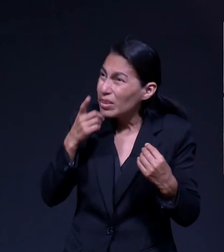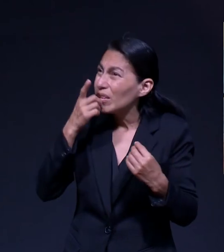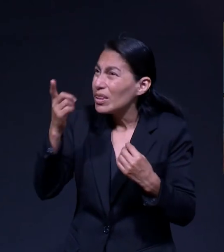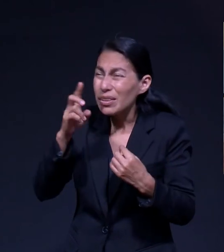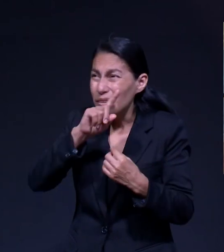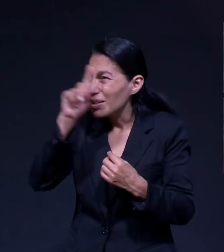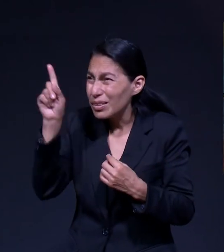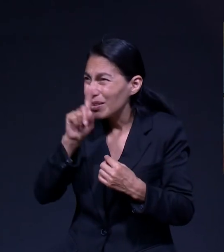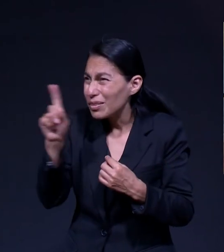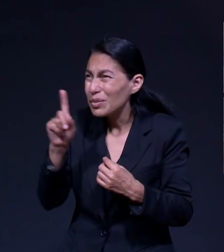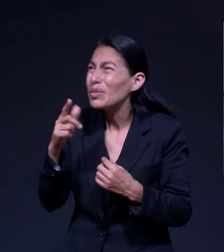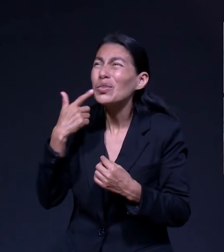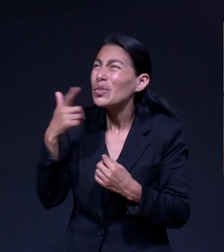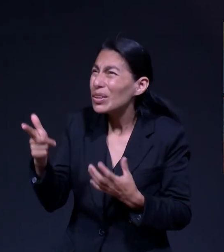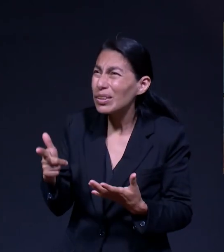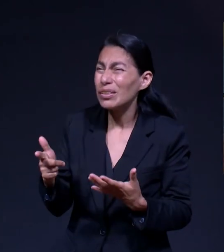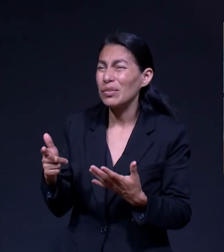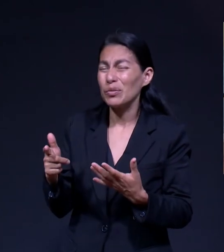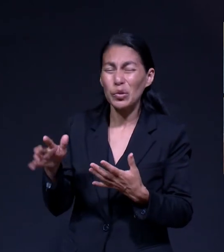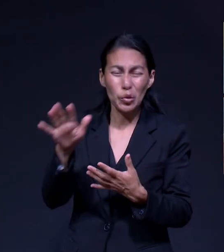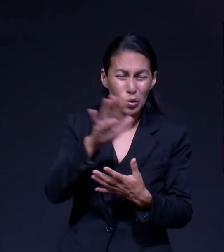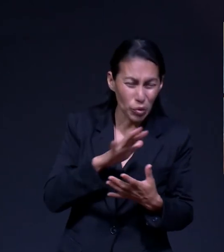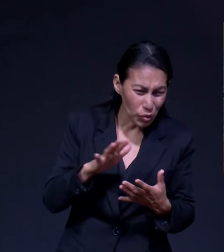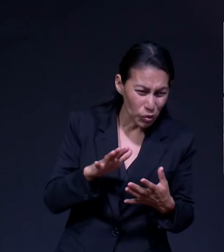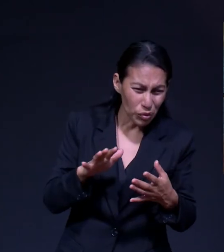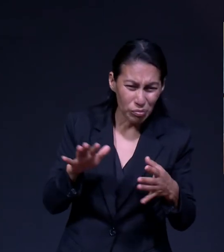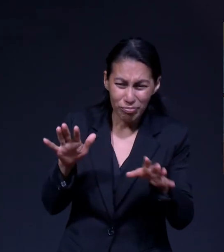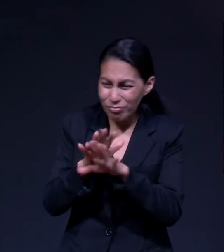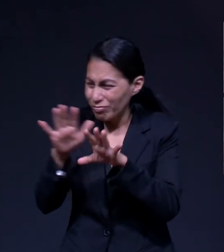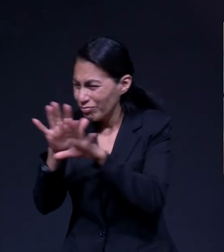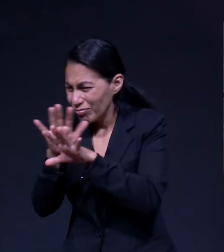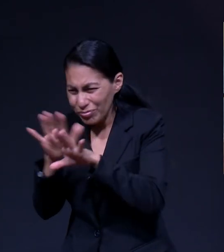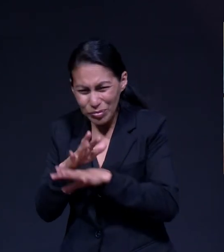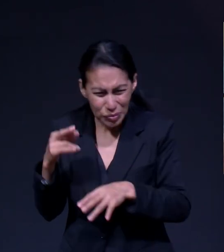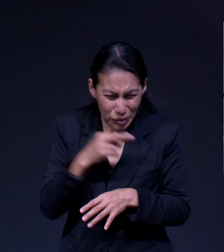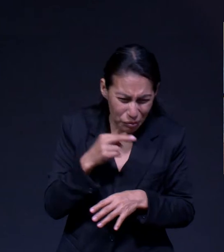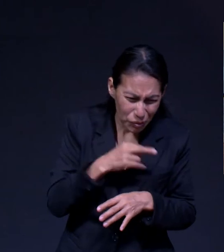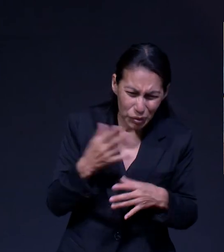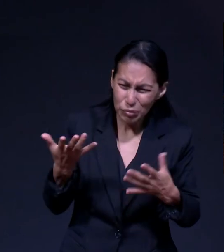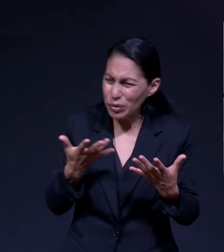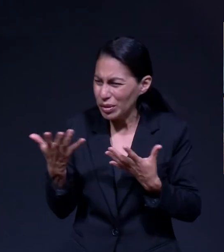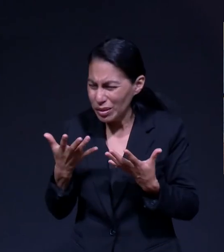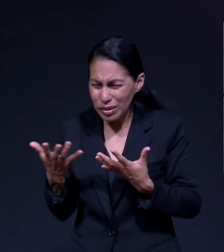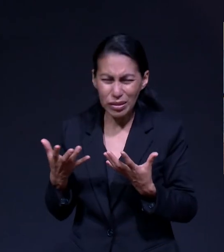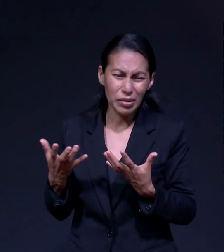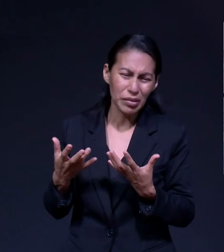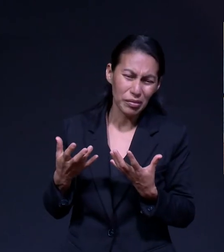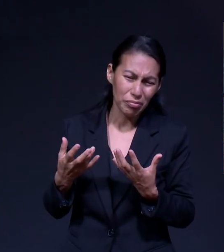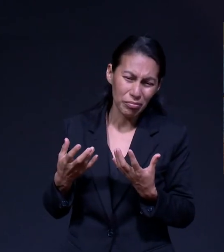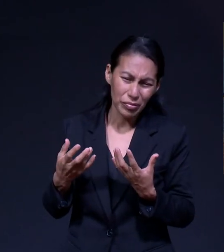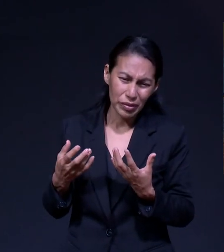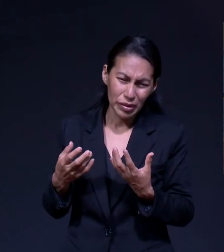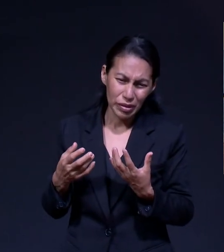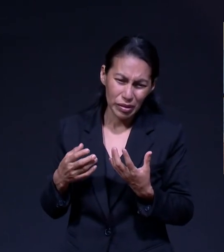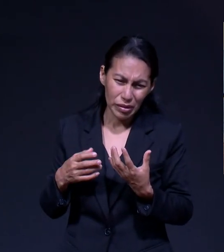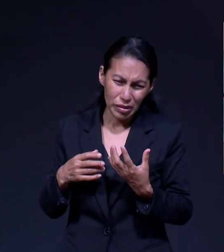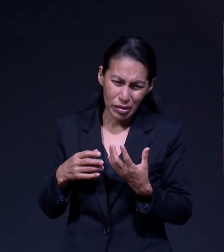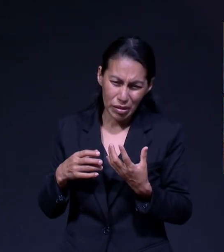El Ritmo De Vida A veces Tan Acelerado Nos Nos Hace Quitar Ese